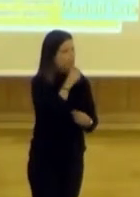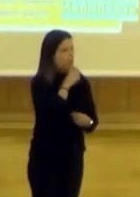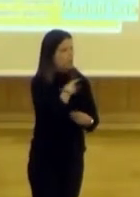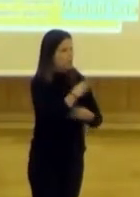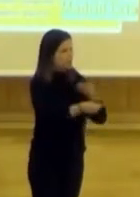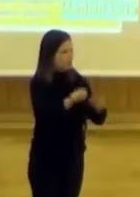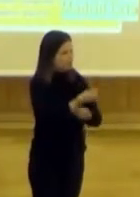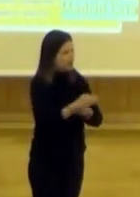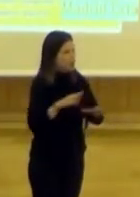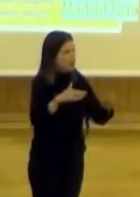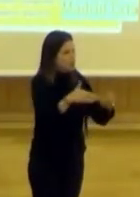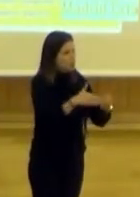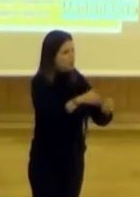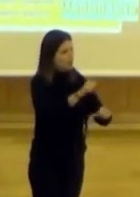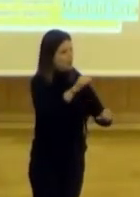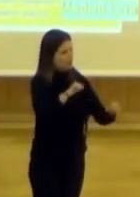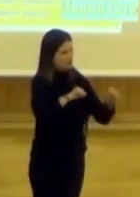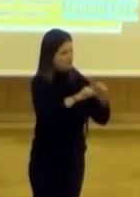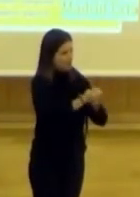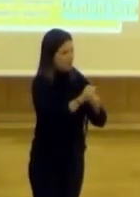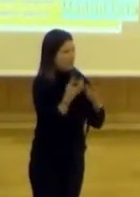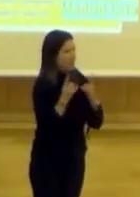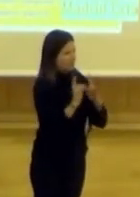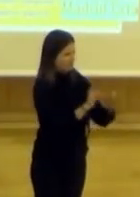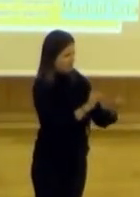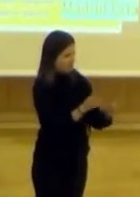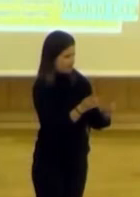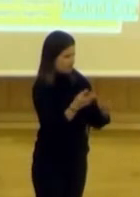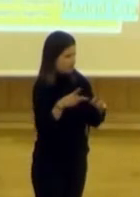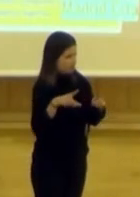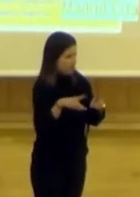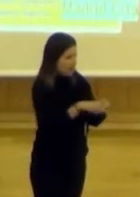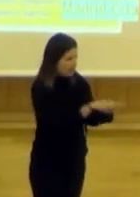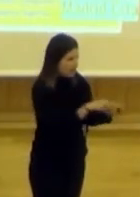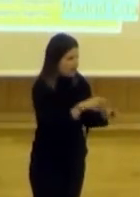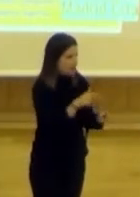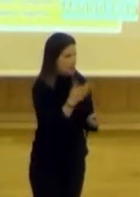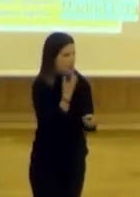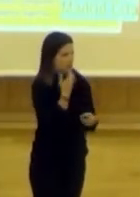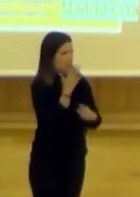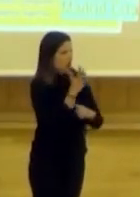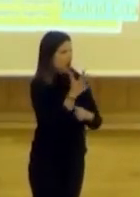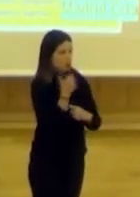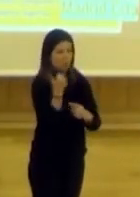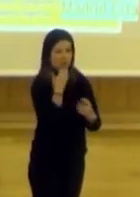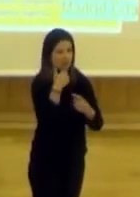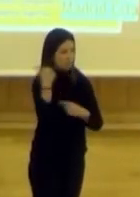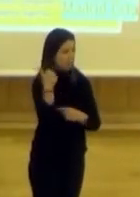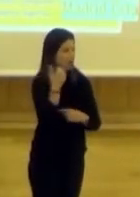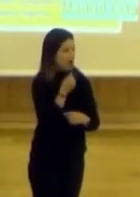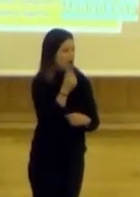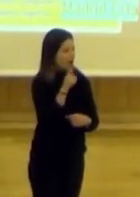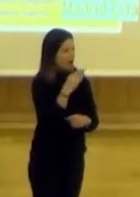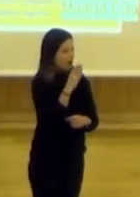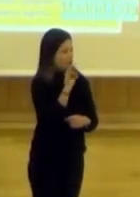comunidad a partir de la jardinería vecinal. Es decir, y esto pensaba, por ejemplo, en los Alcorques, que es el ejemplo que está ahí. Los Alcorques